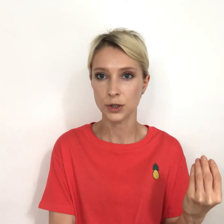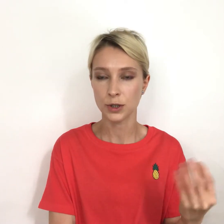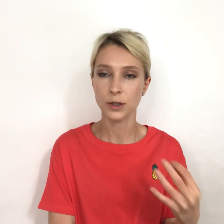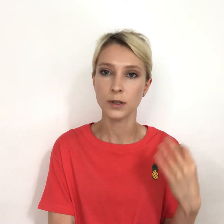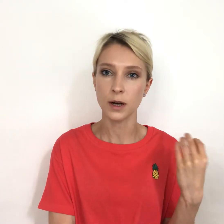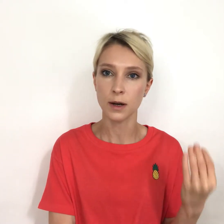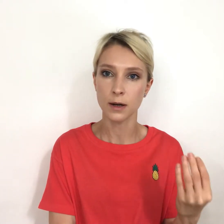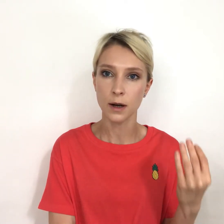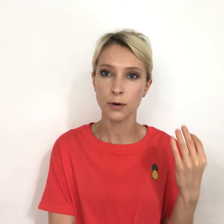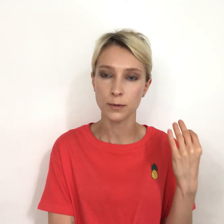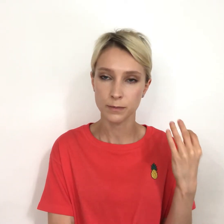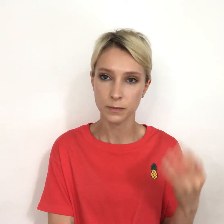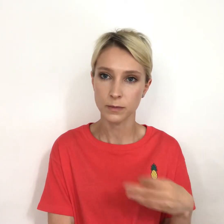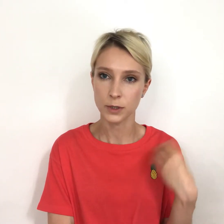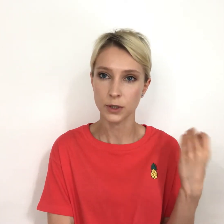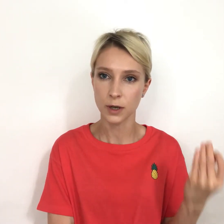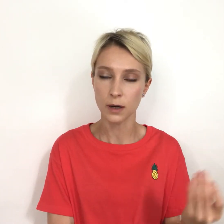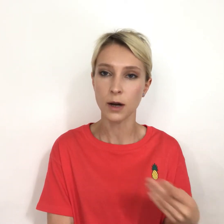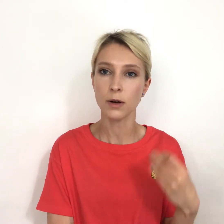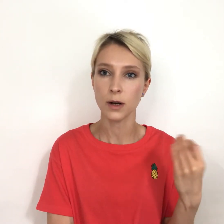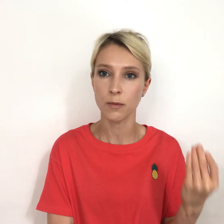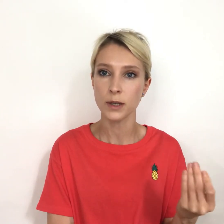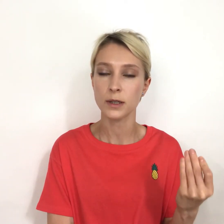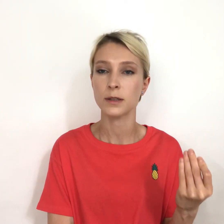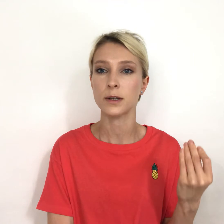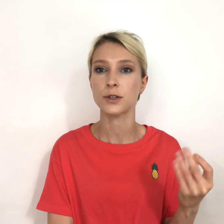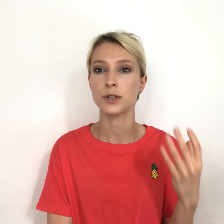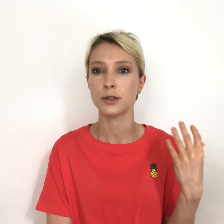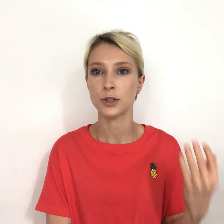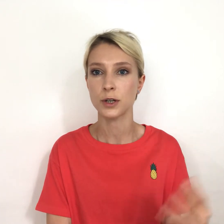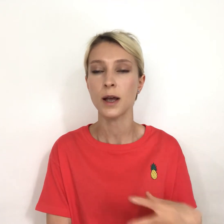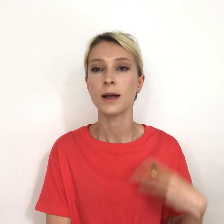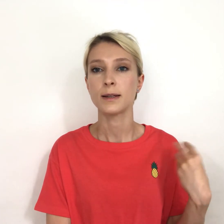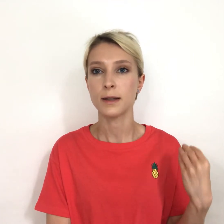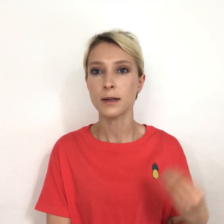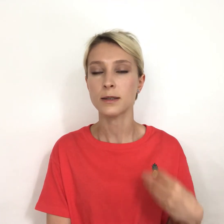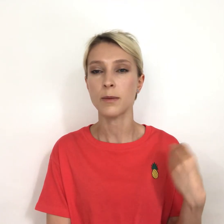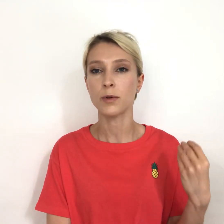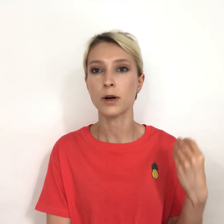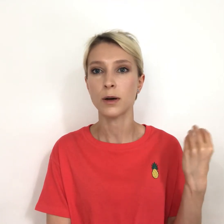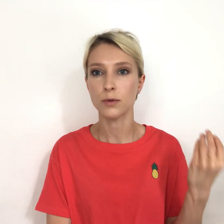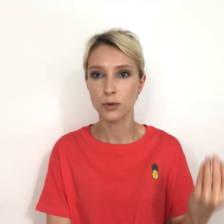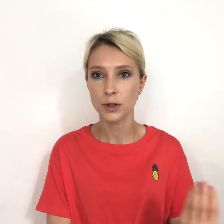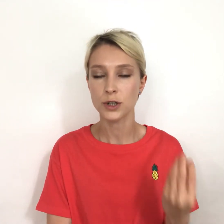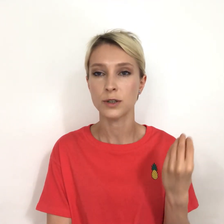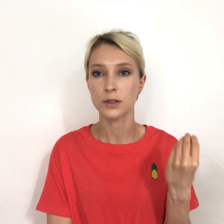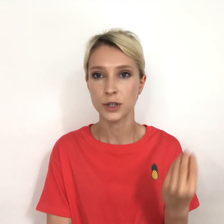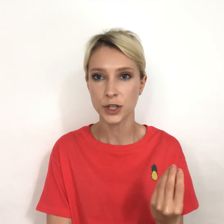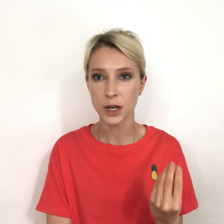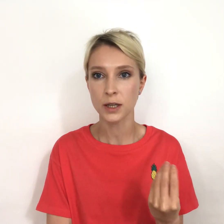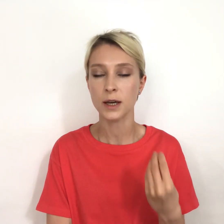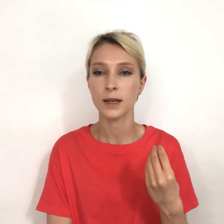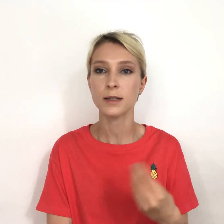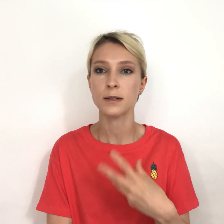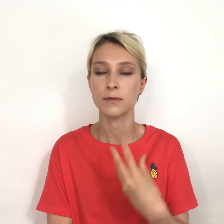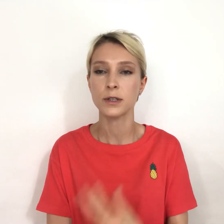жиры, какао, жиры какао, какао-масло, это насыщенные жиры, даст намного дольшее насыщение, если вы